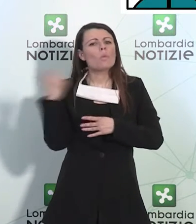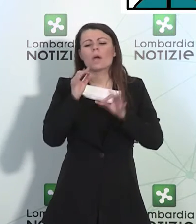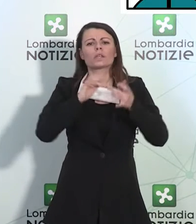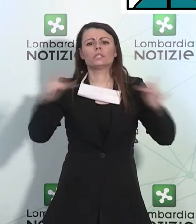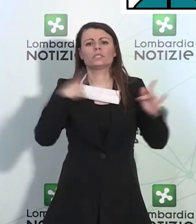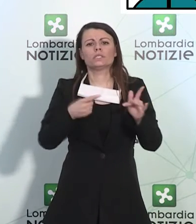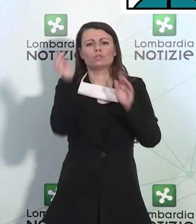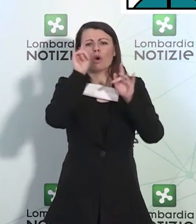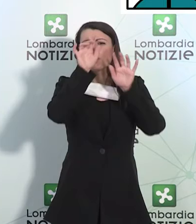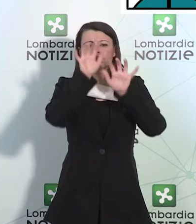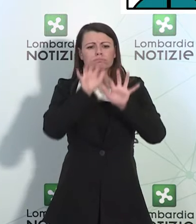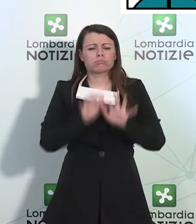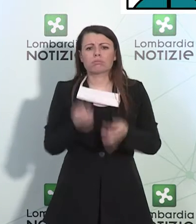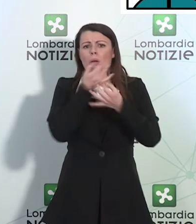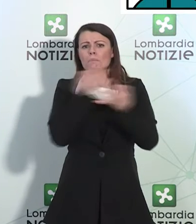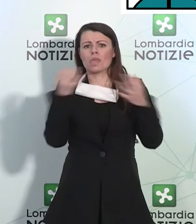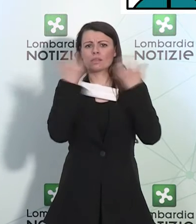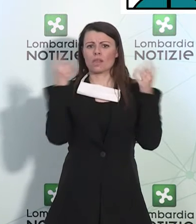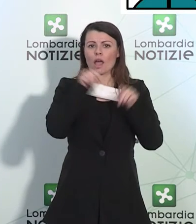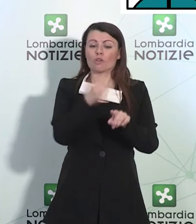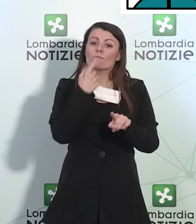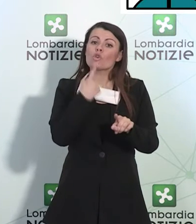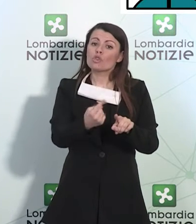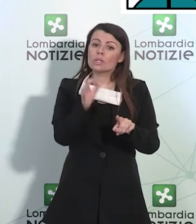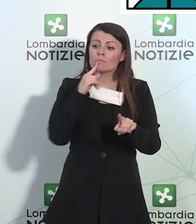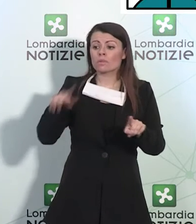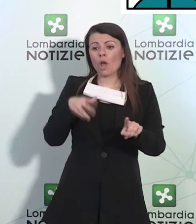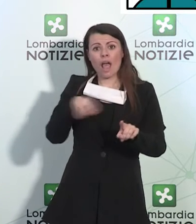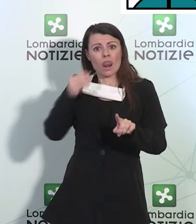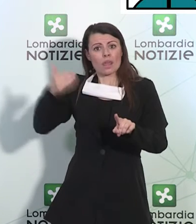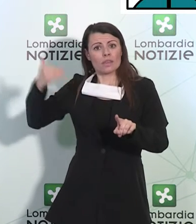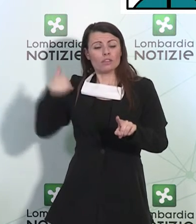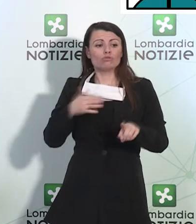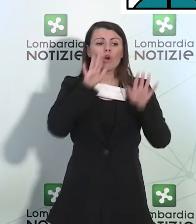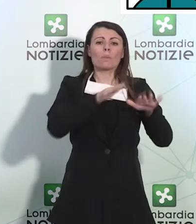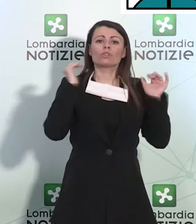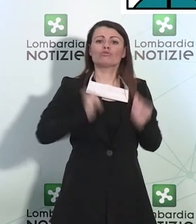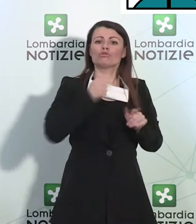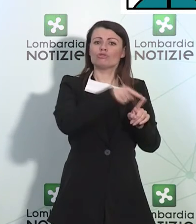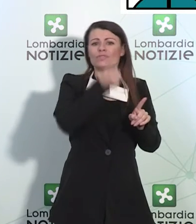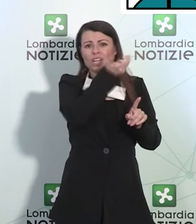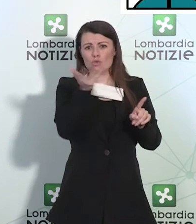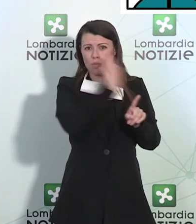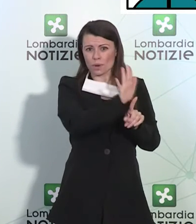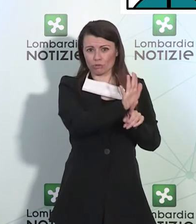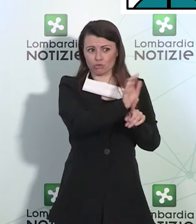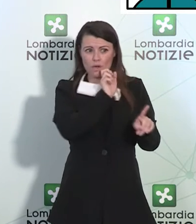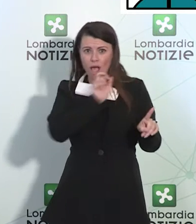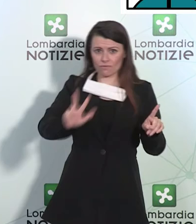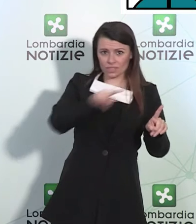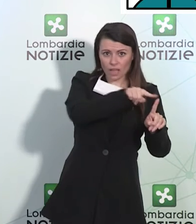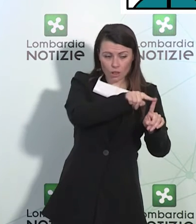Voglio solo dire che i numeri che erano stati inizialmente indicati dalla protezione civile sono in fase già di